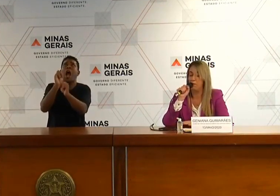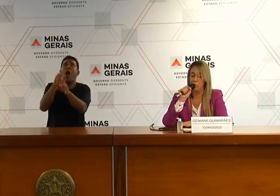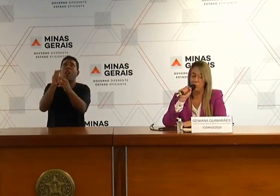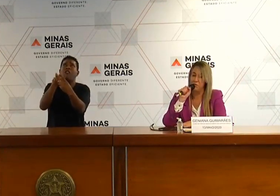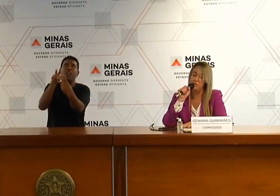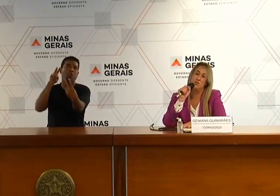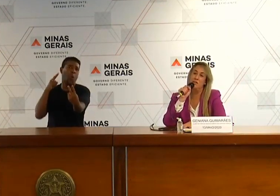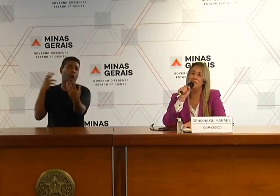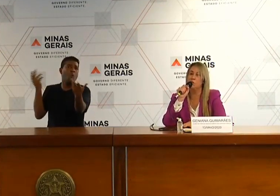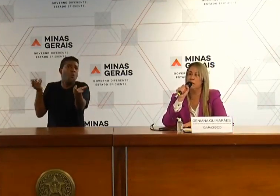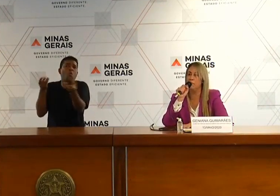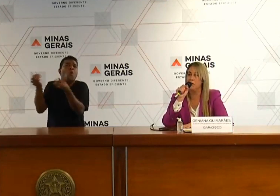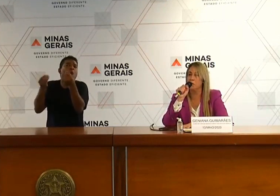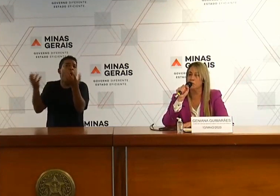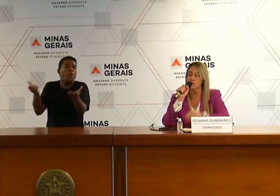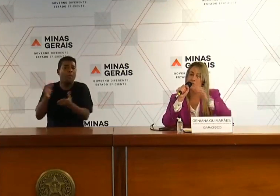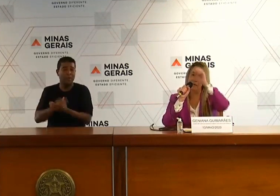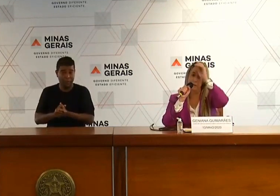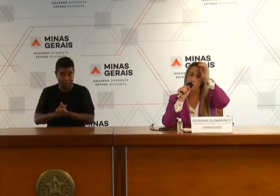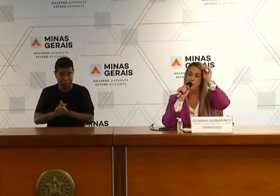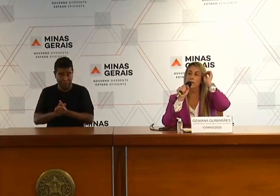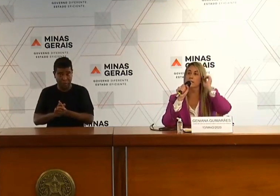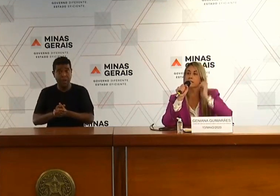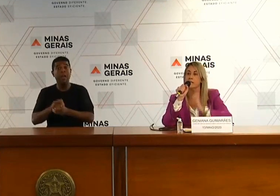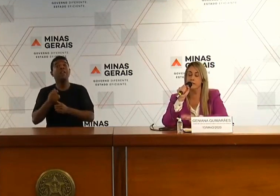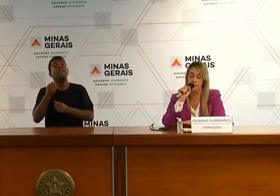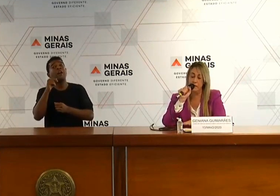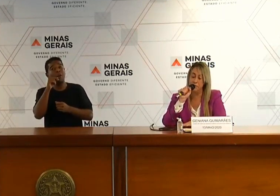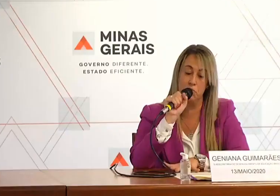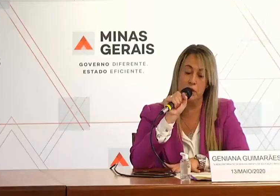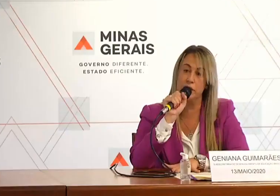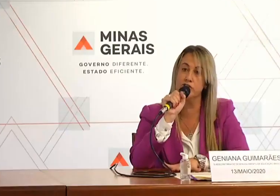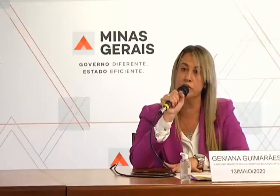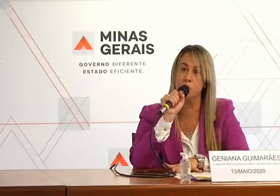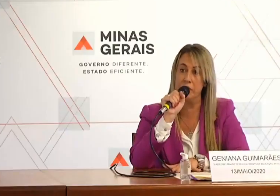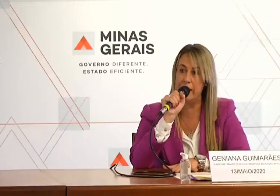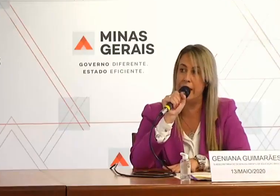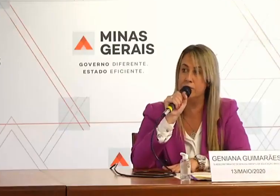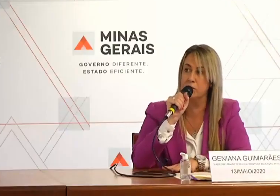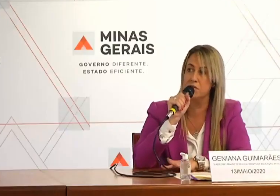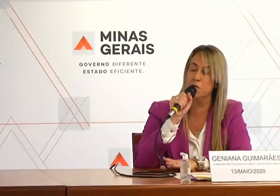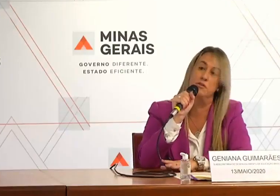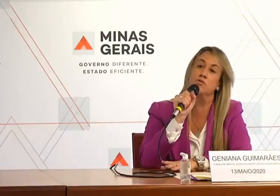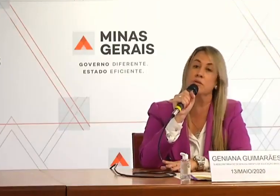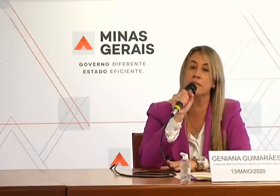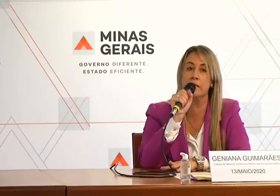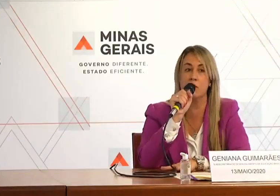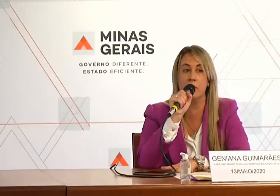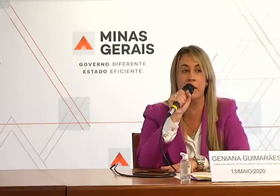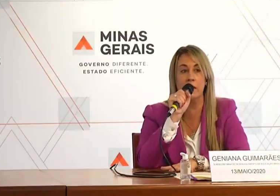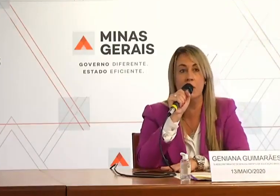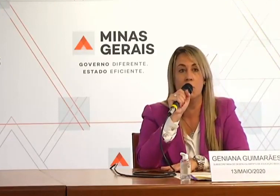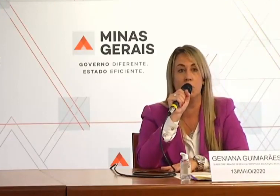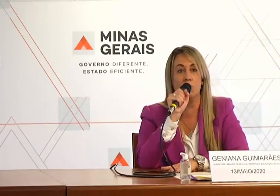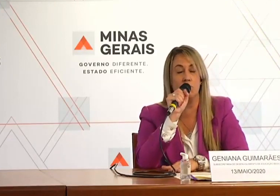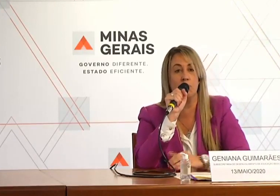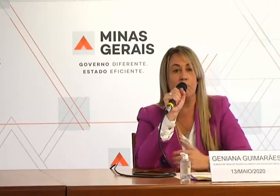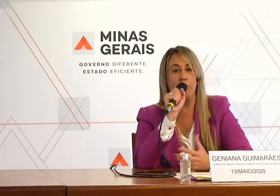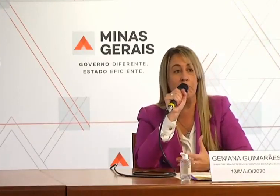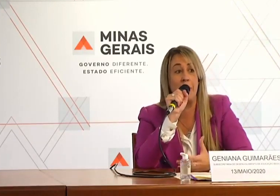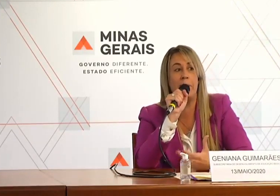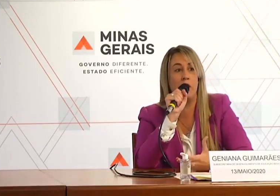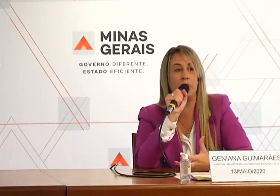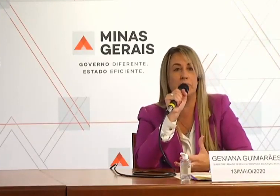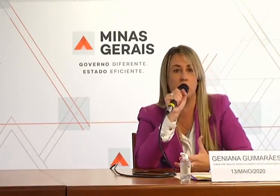Bom, o professor tem um papel de extrema importância. Isso também foi um grande cuidado. Os professores terão um